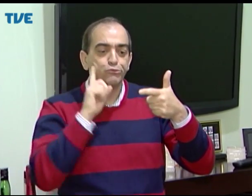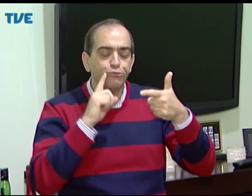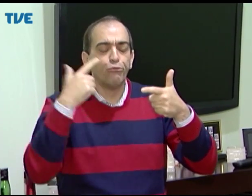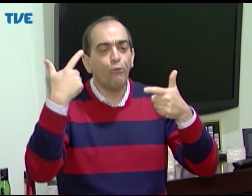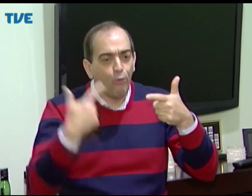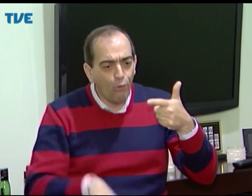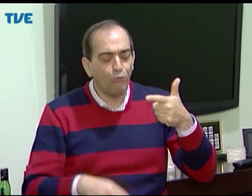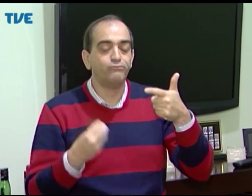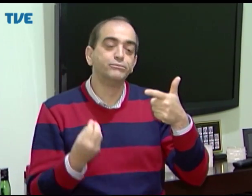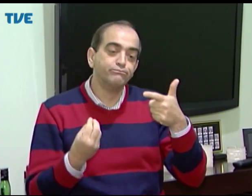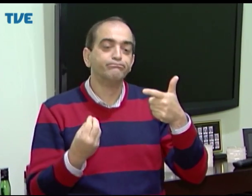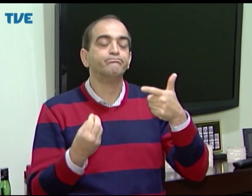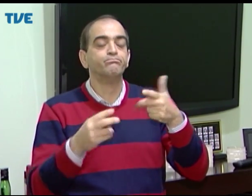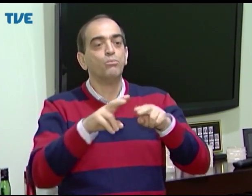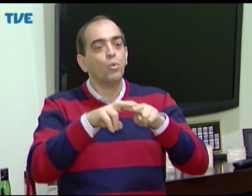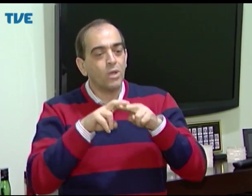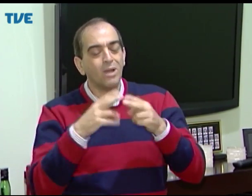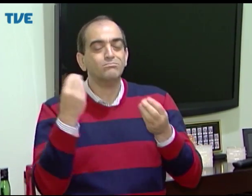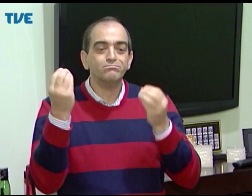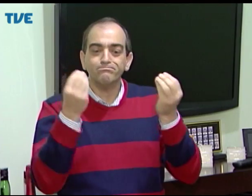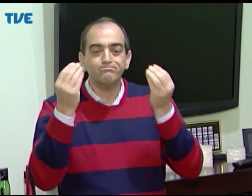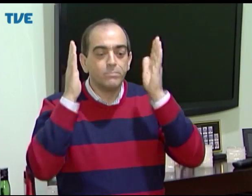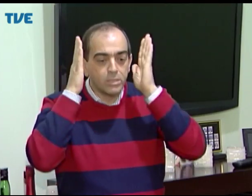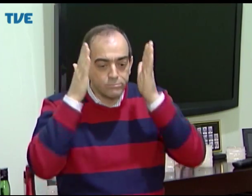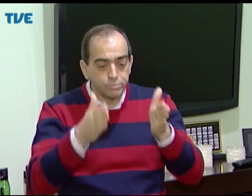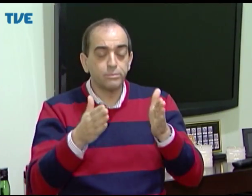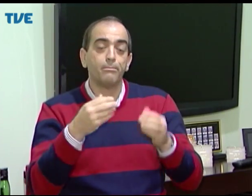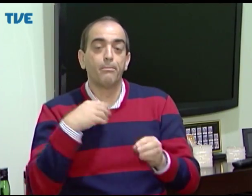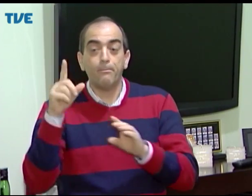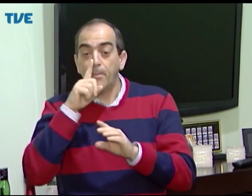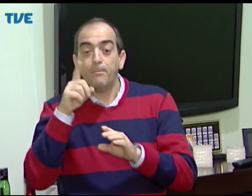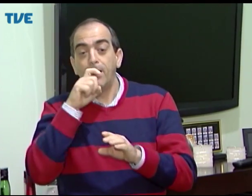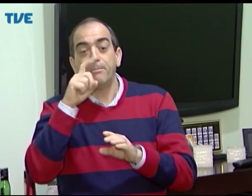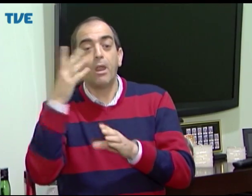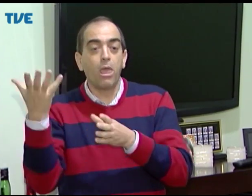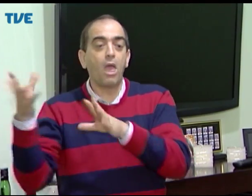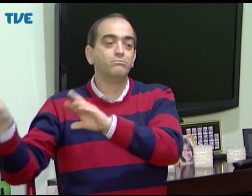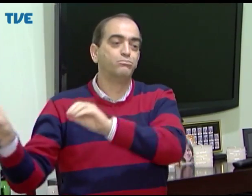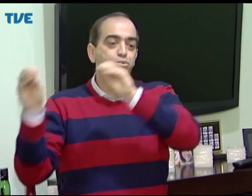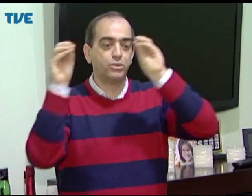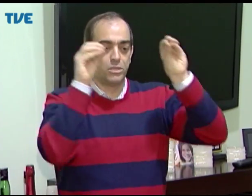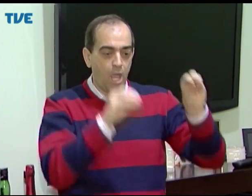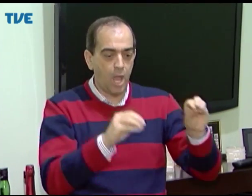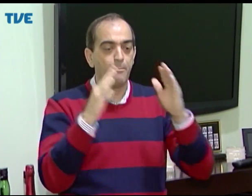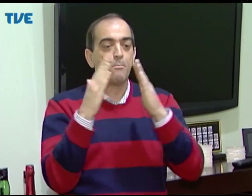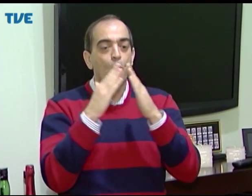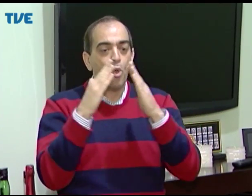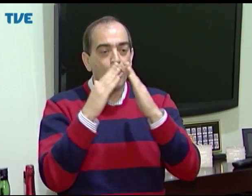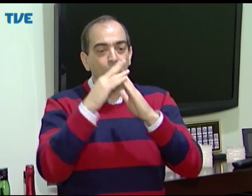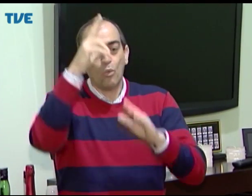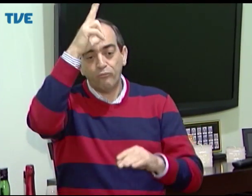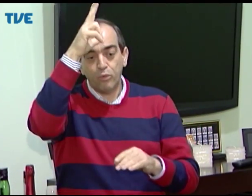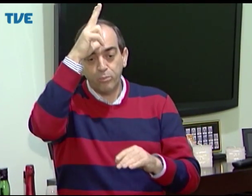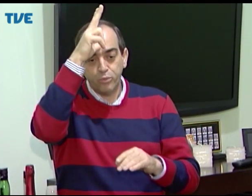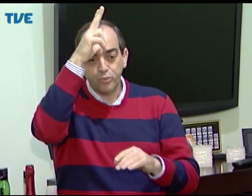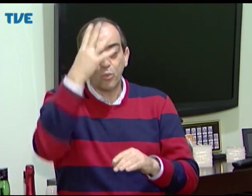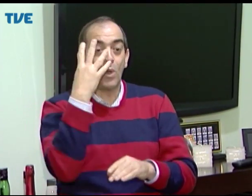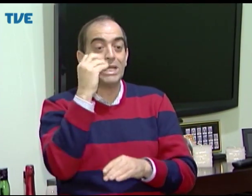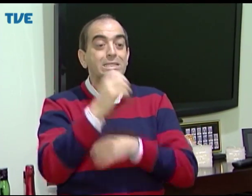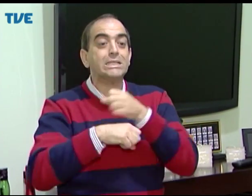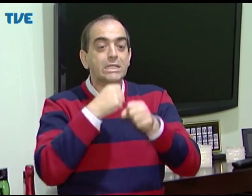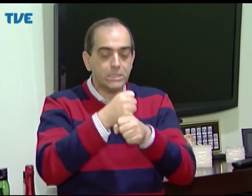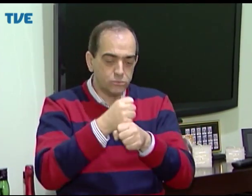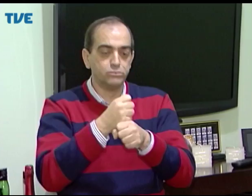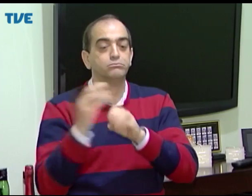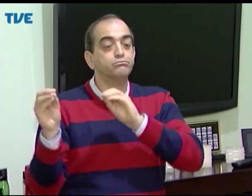tinham muitos questionamentos em relação de ter dois filhos surdos, como seria a questão do ensino. Então, os meus pais mudaram para